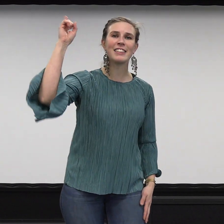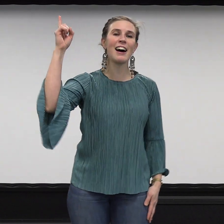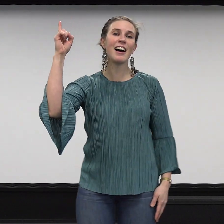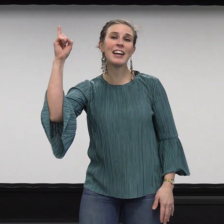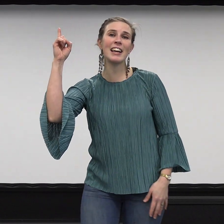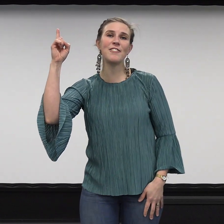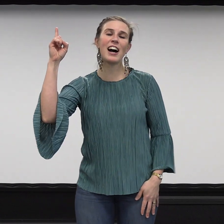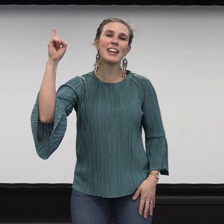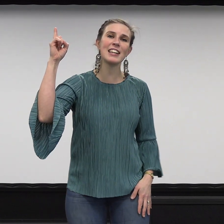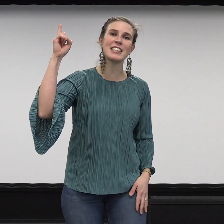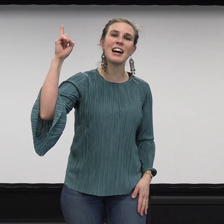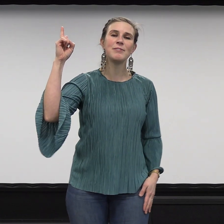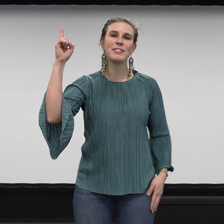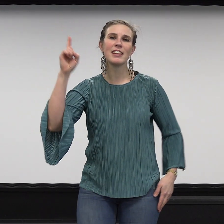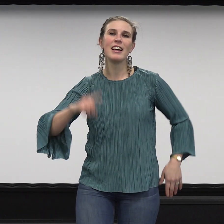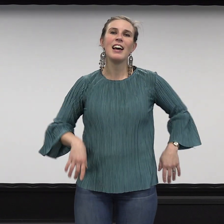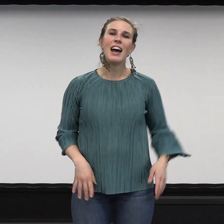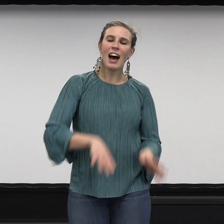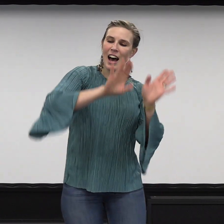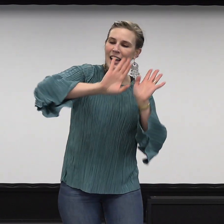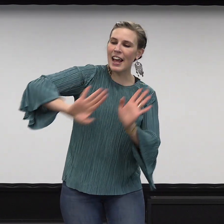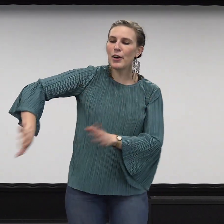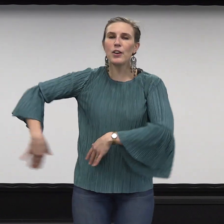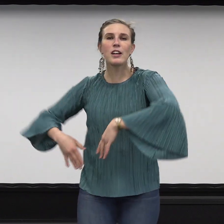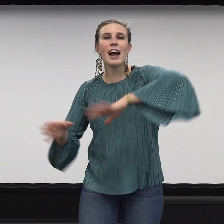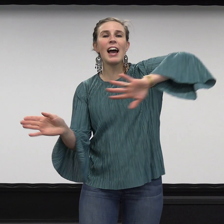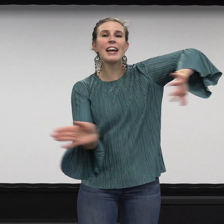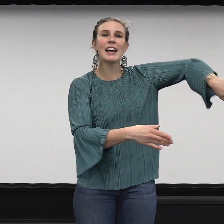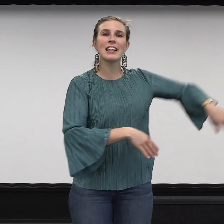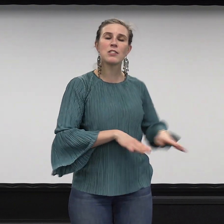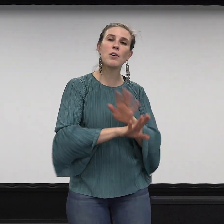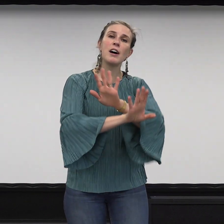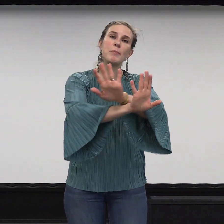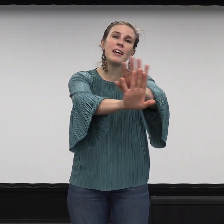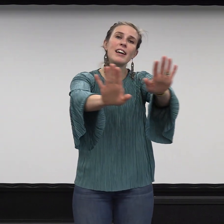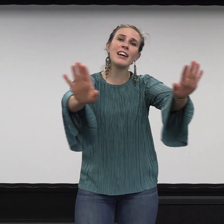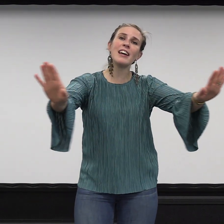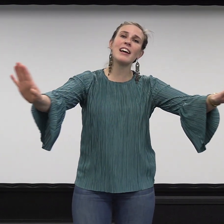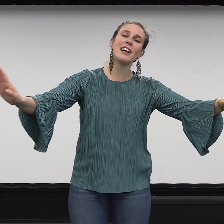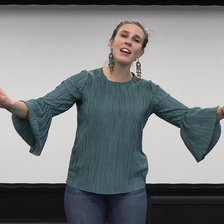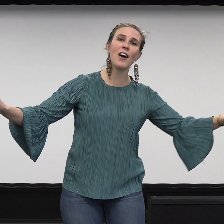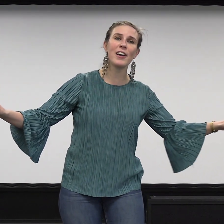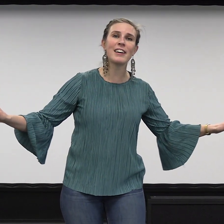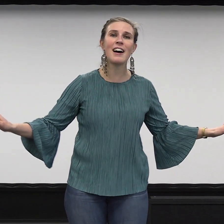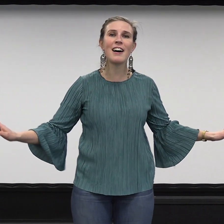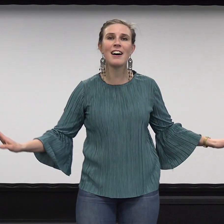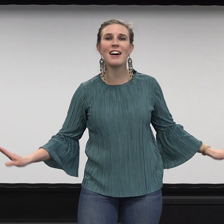taivaan isä, hän ei hylkää, ei jätä sua milloinkaan.